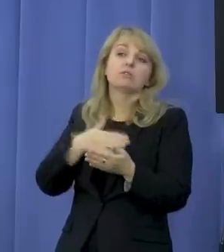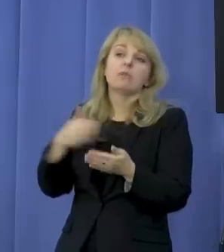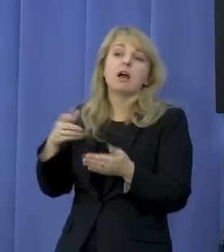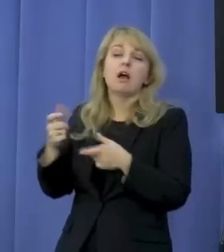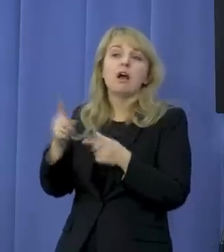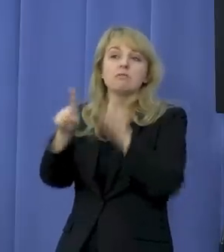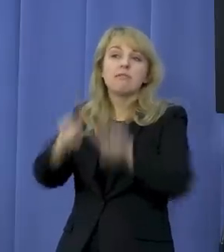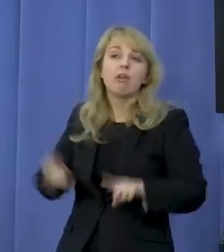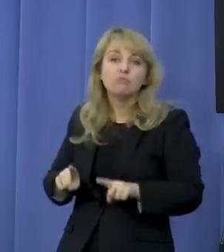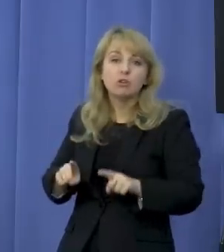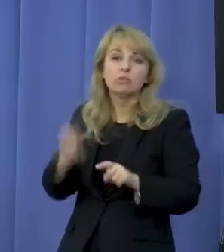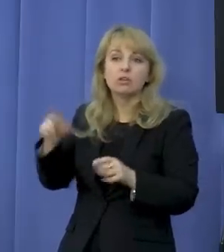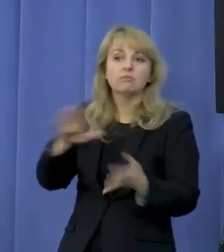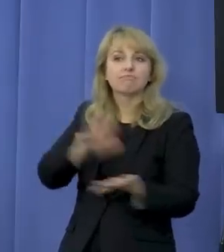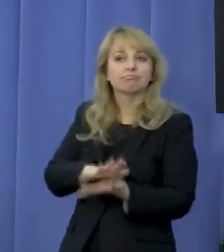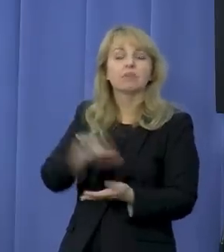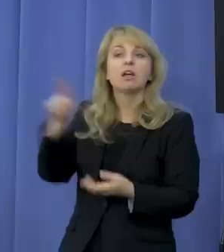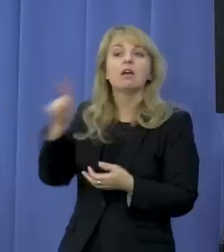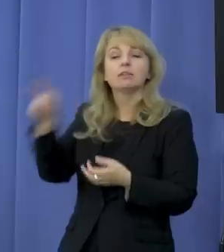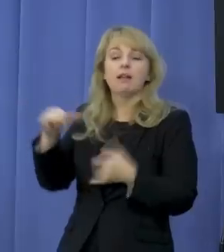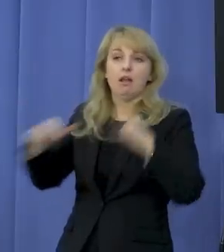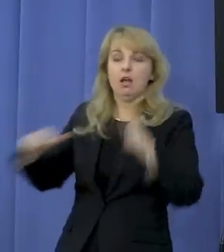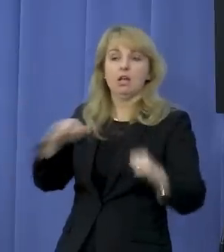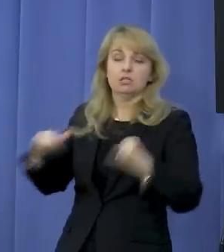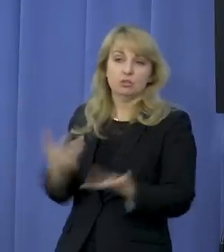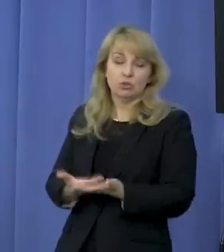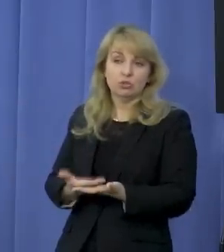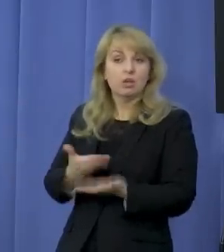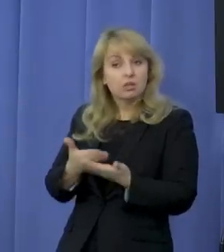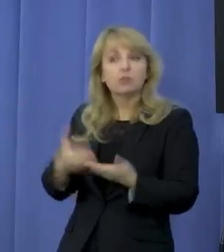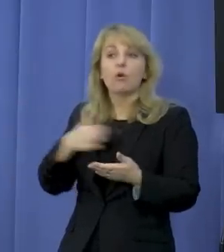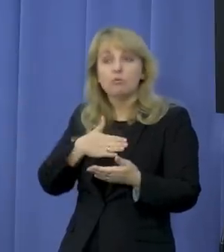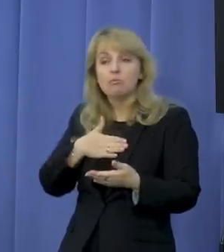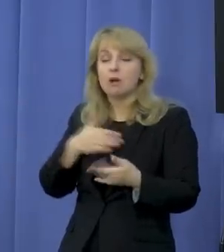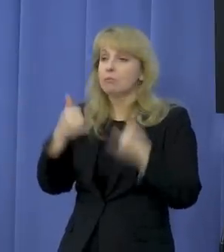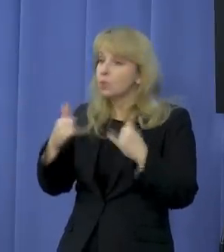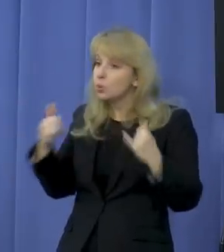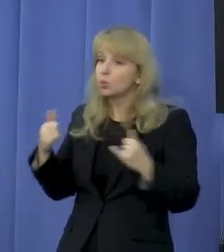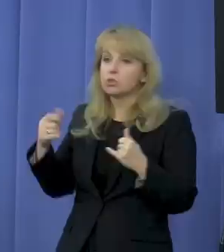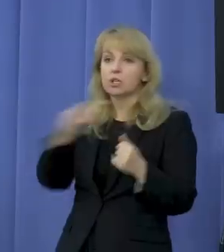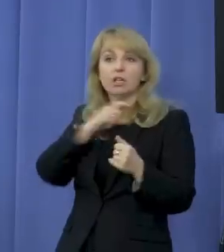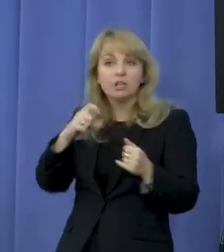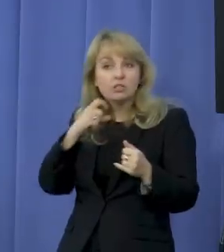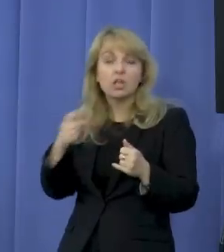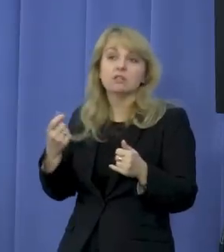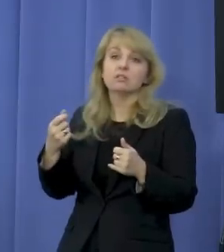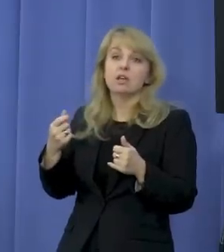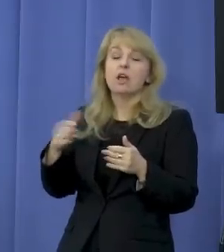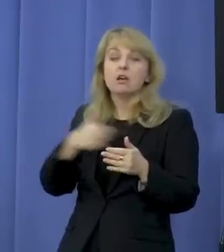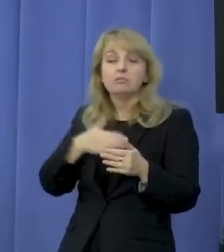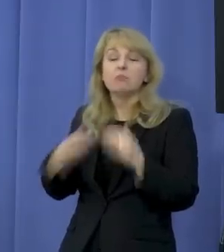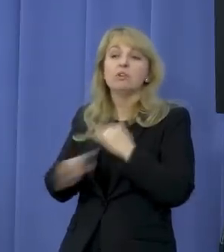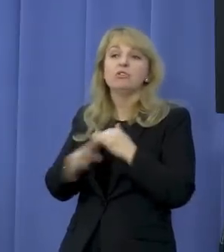na władzę. No i dzięki temu mamy kapelanów, których finansujemy. Dzięki temu mamy